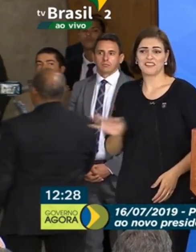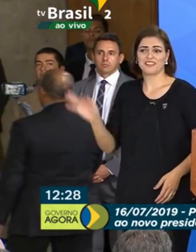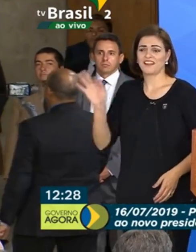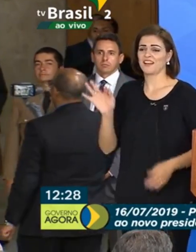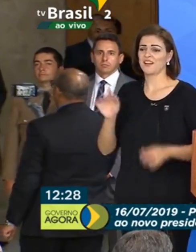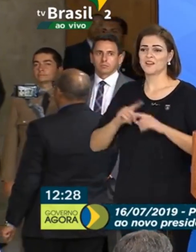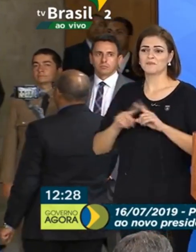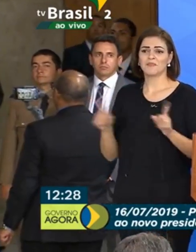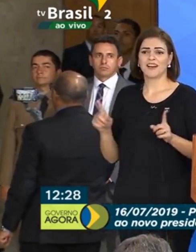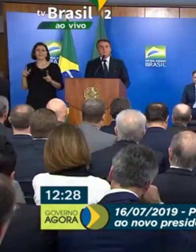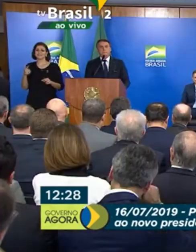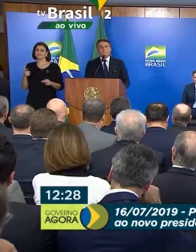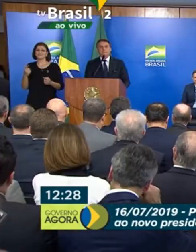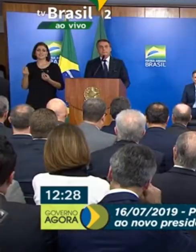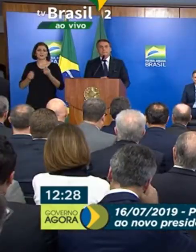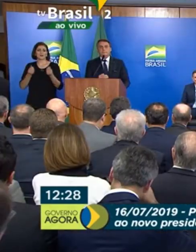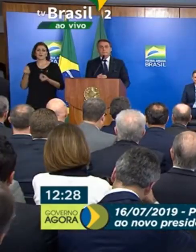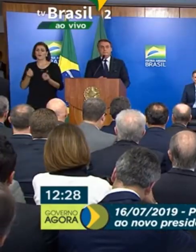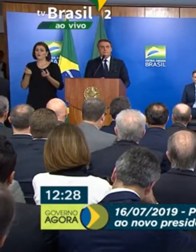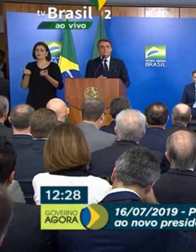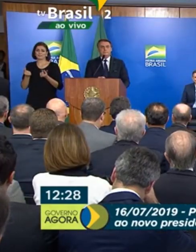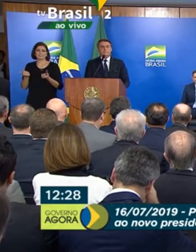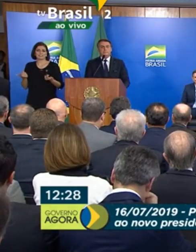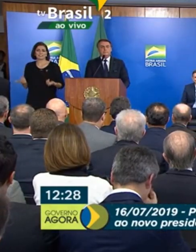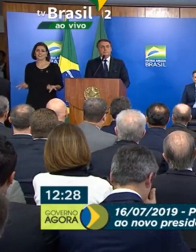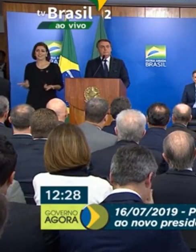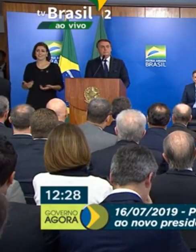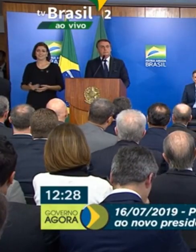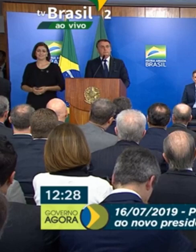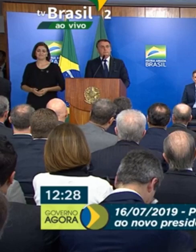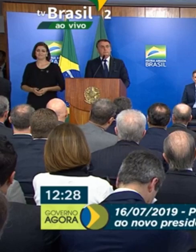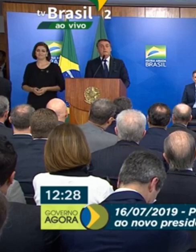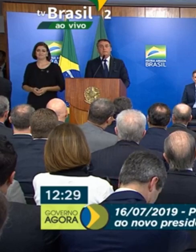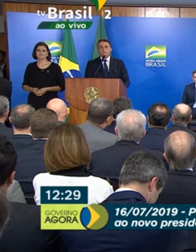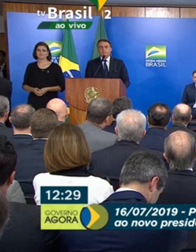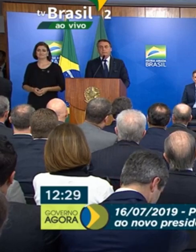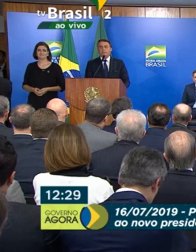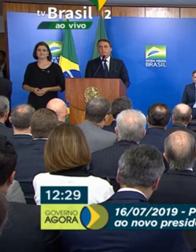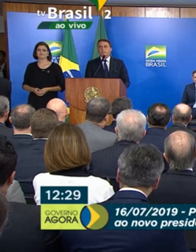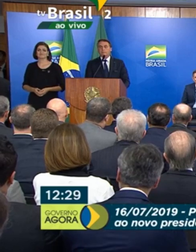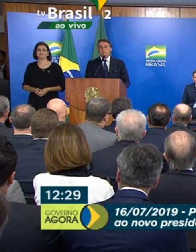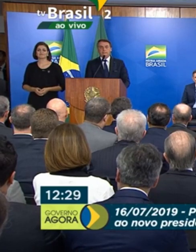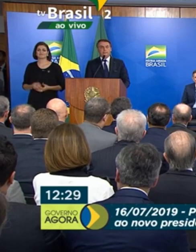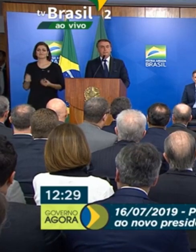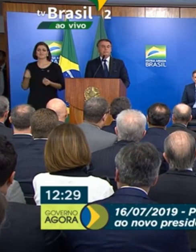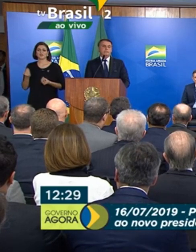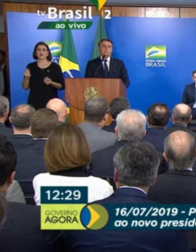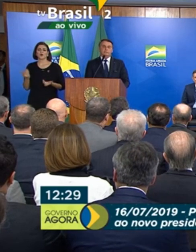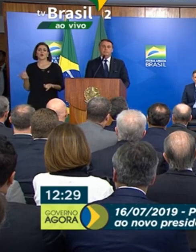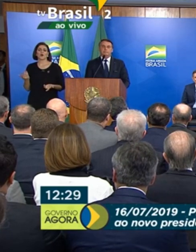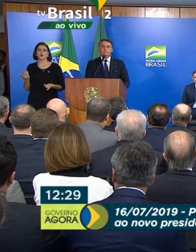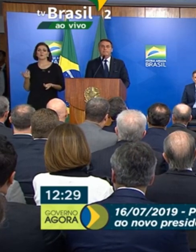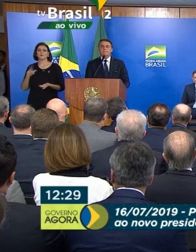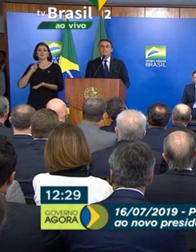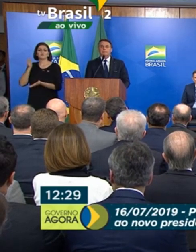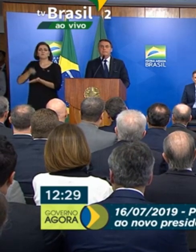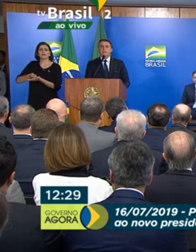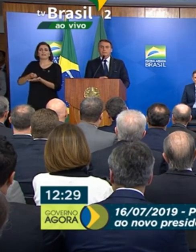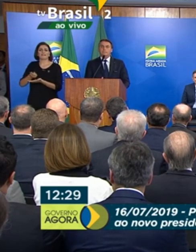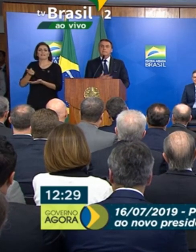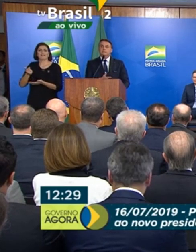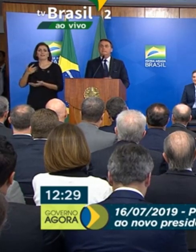tinha como bancar um aperfeiçoamento dele, o intercâmbio,